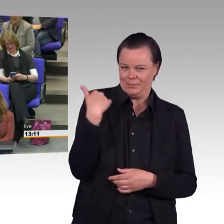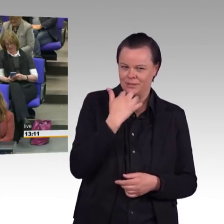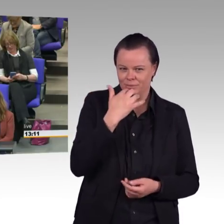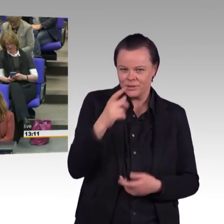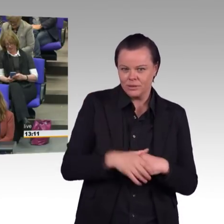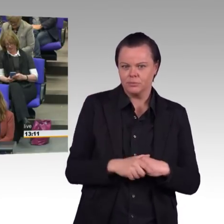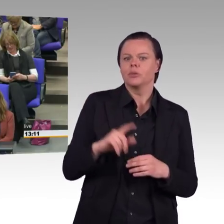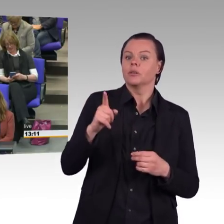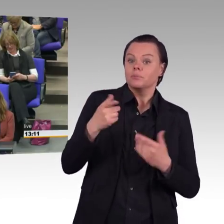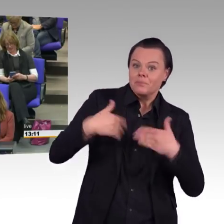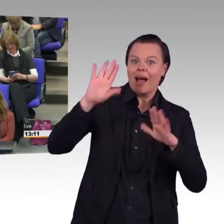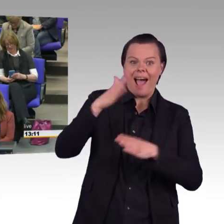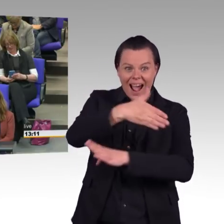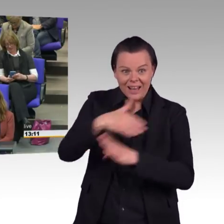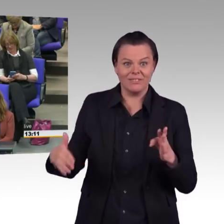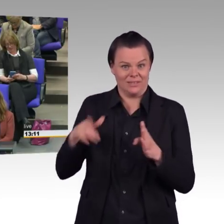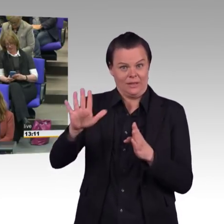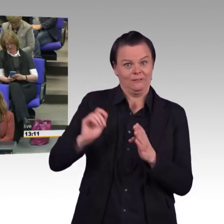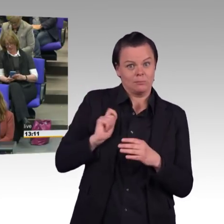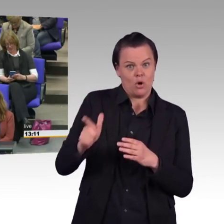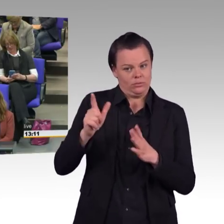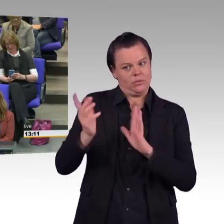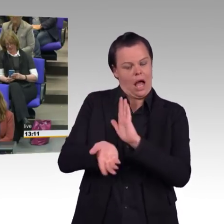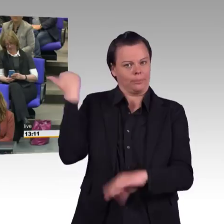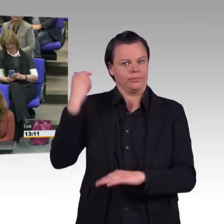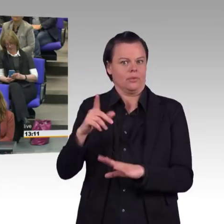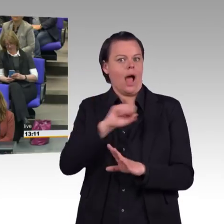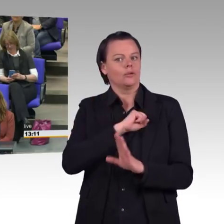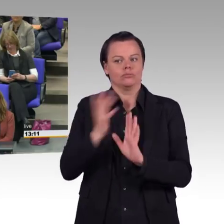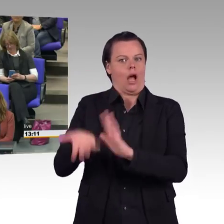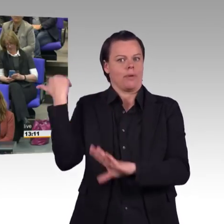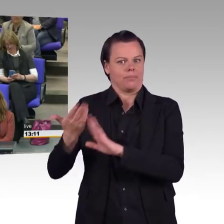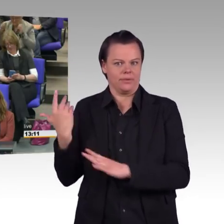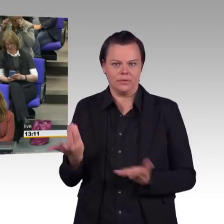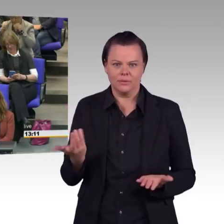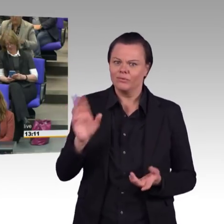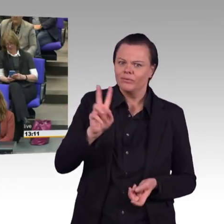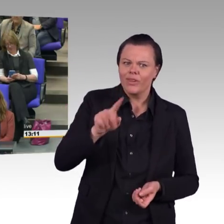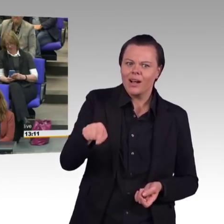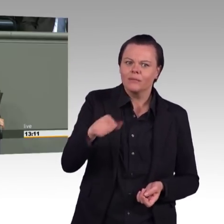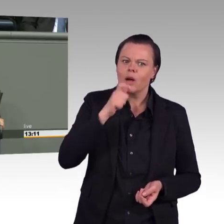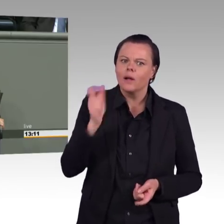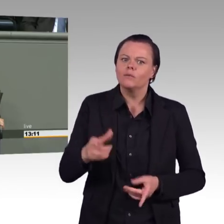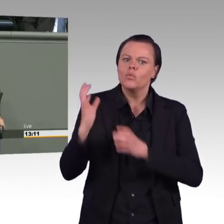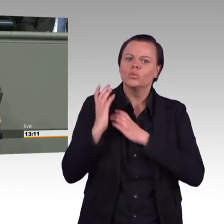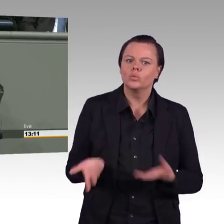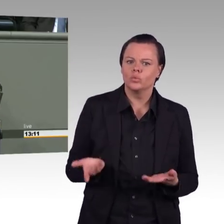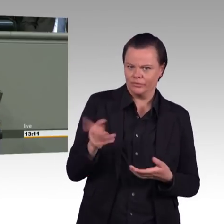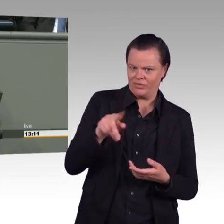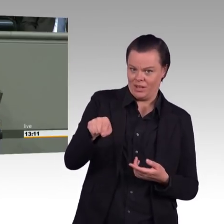Politik stückweise die Industrie in Deutschland, vor allem auch die energieintensive Industrie, aus dem Lande treiben. Und deswegen